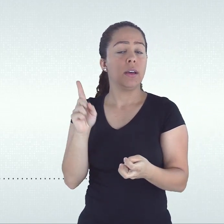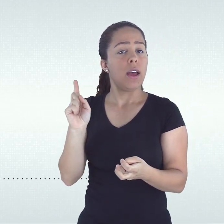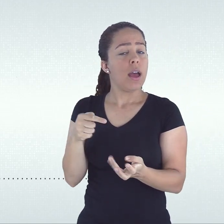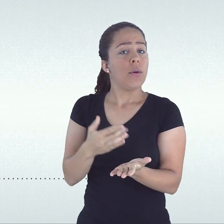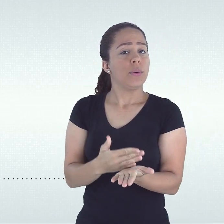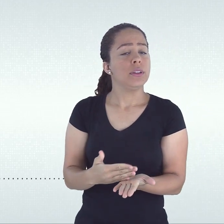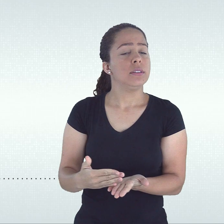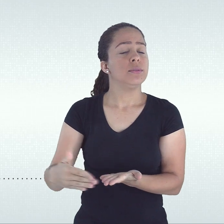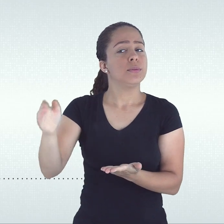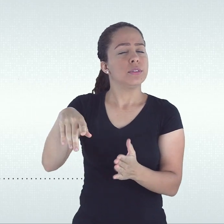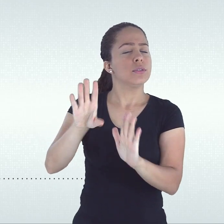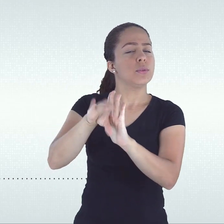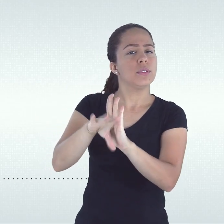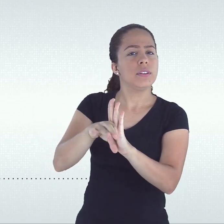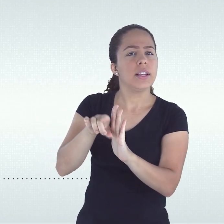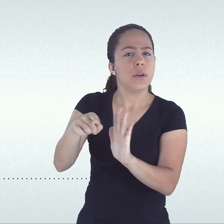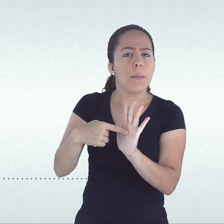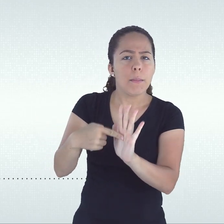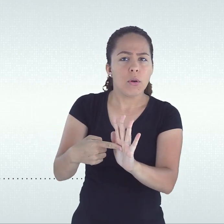vida.